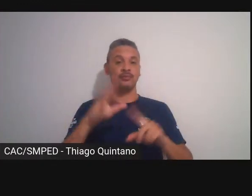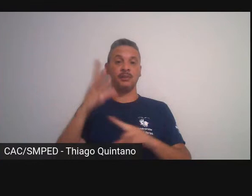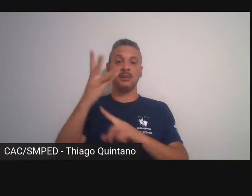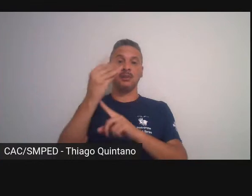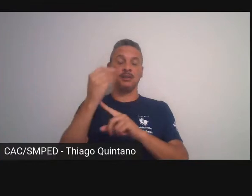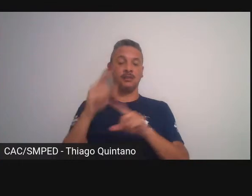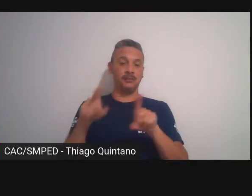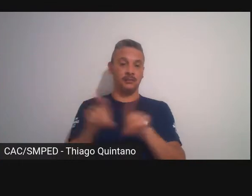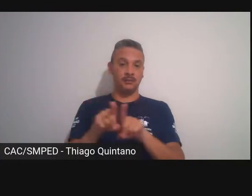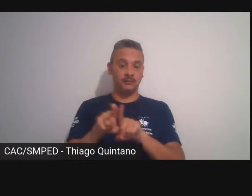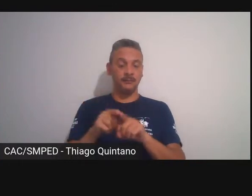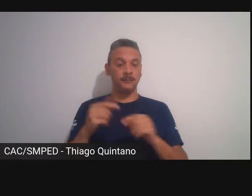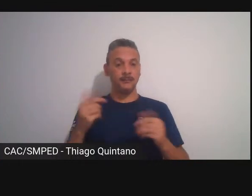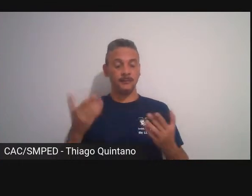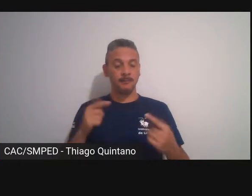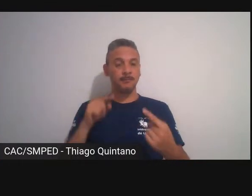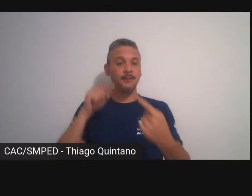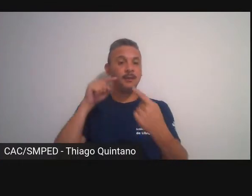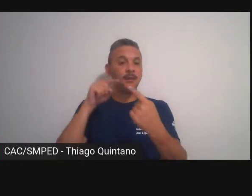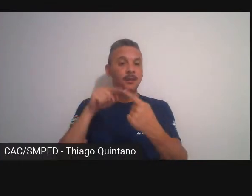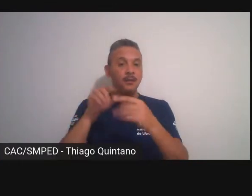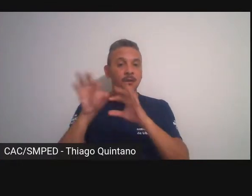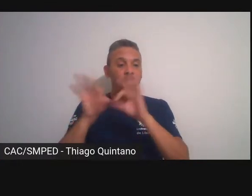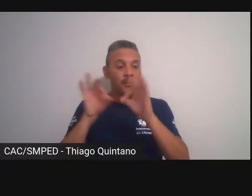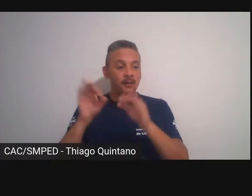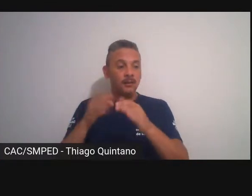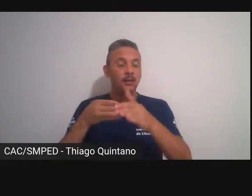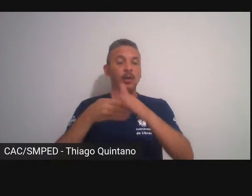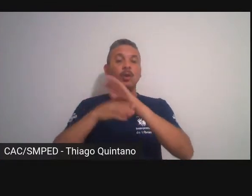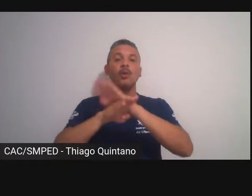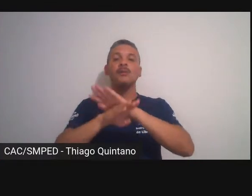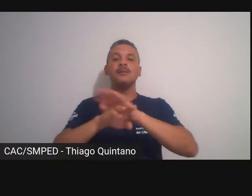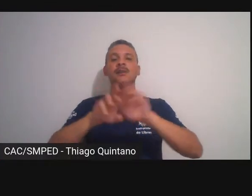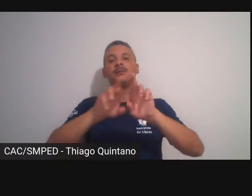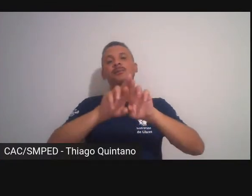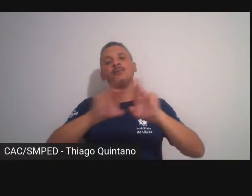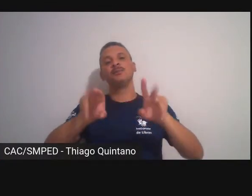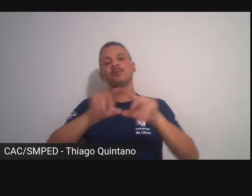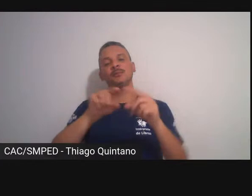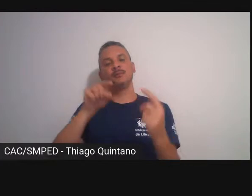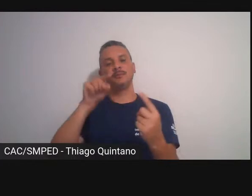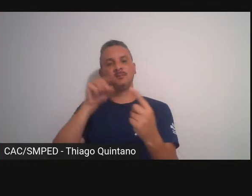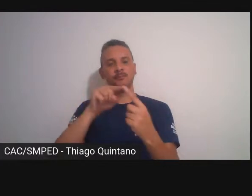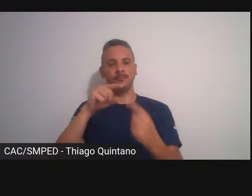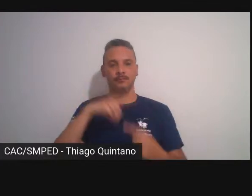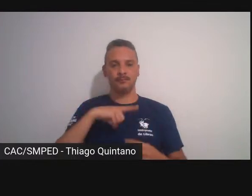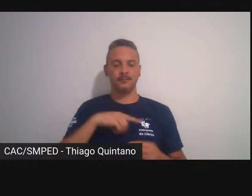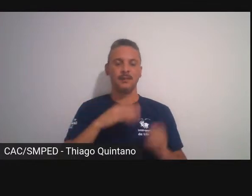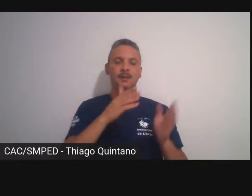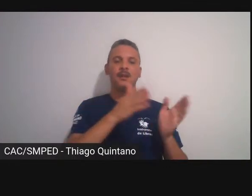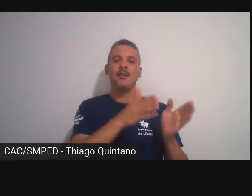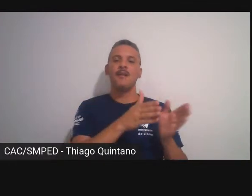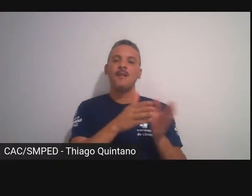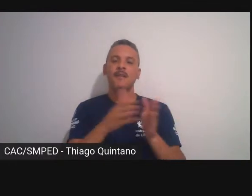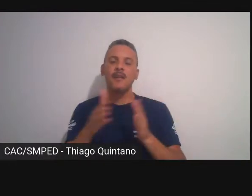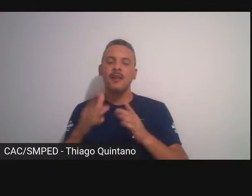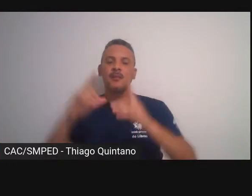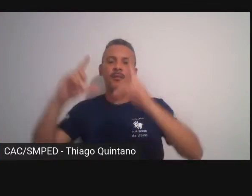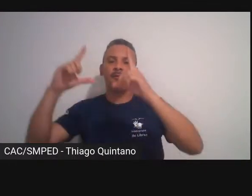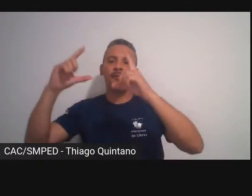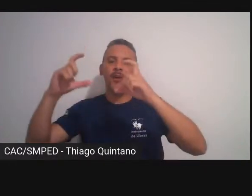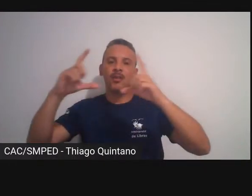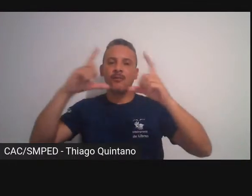isso vale-se do conceito então o tempo na fotografia eu não sou um